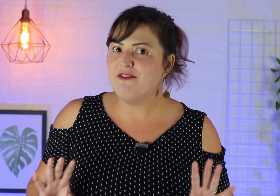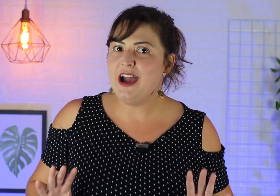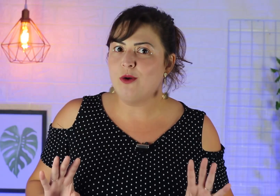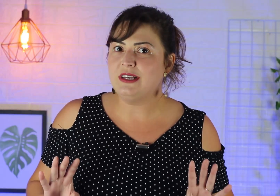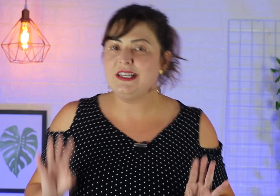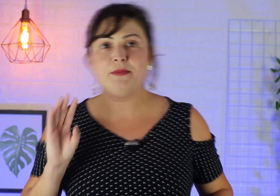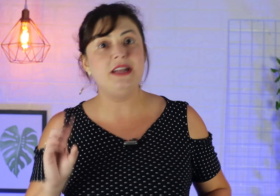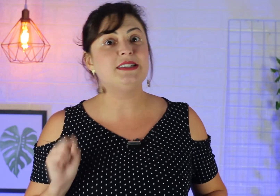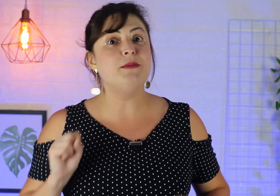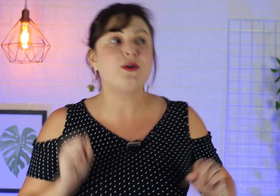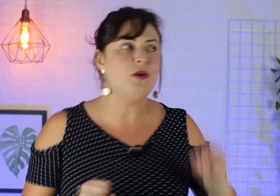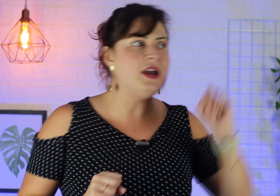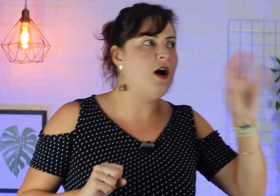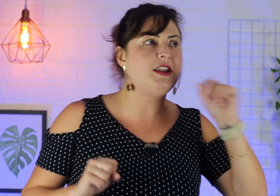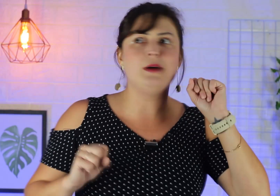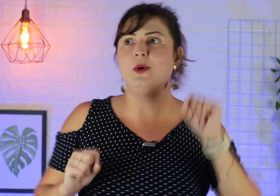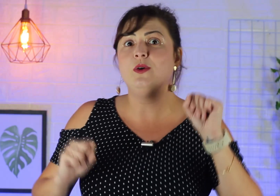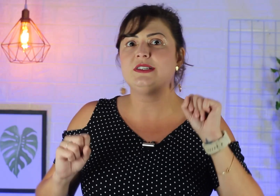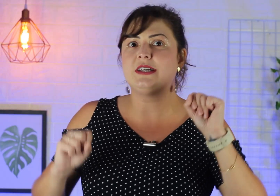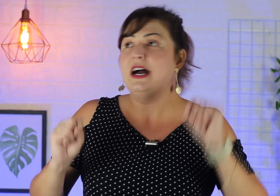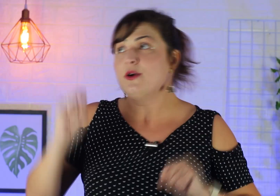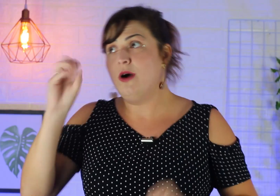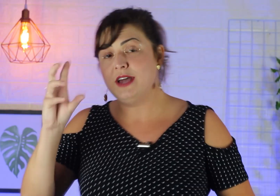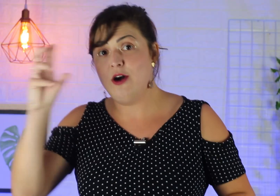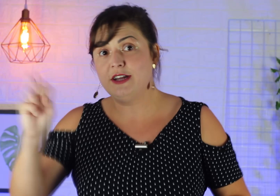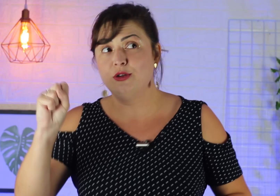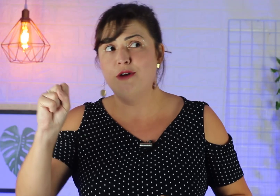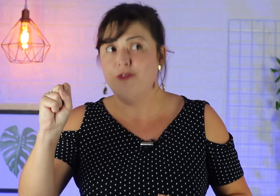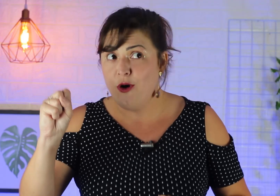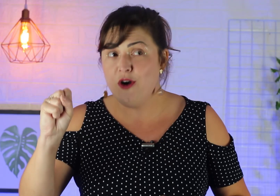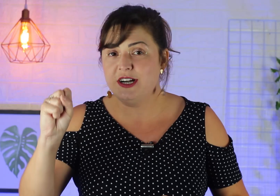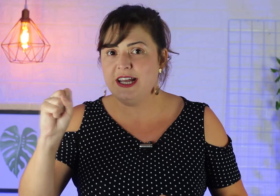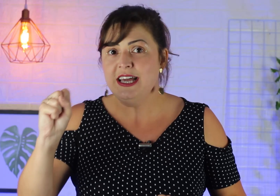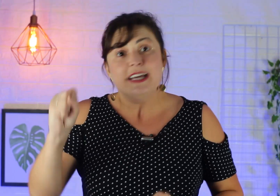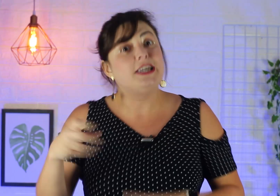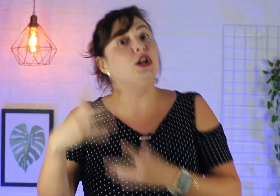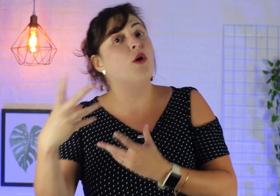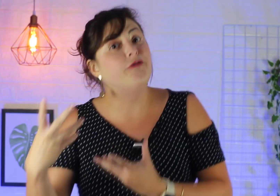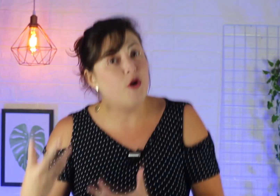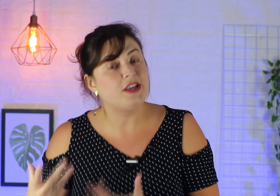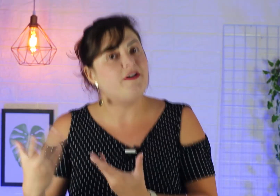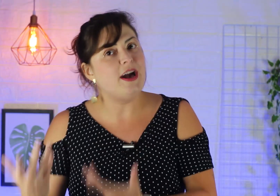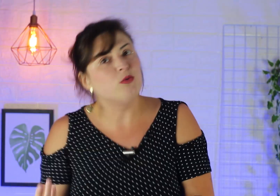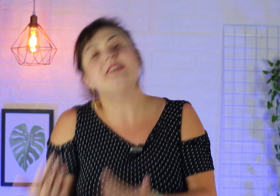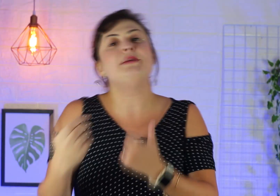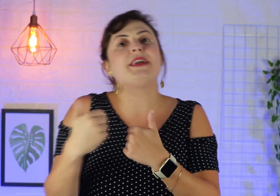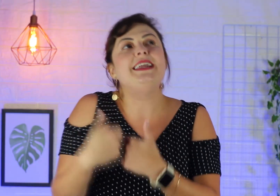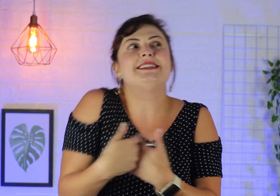que vai acontecer para ele saber qual que é a hora da música, qual que é a hora do louvor, né? Que louvor que vai acontecer para que ele